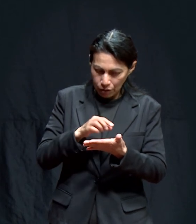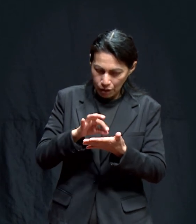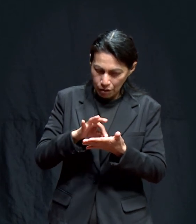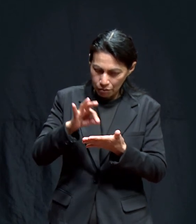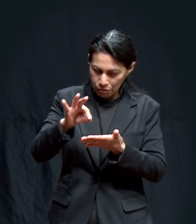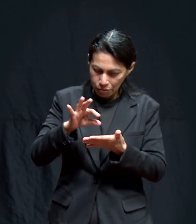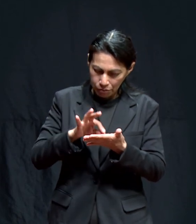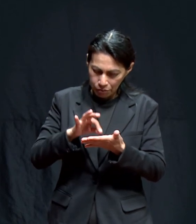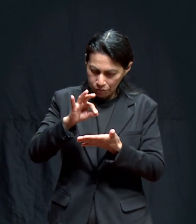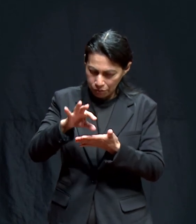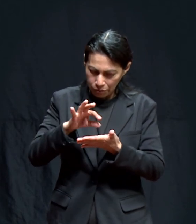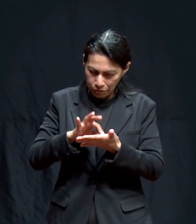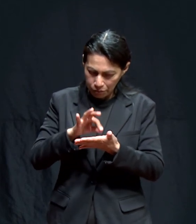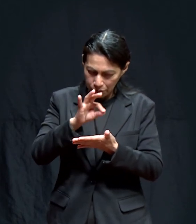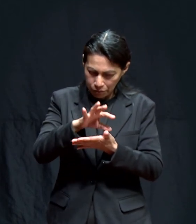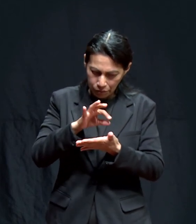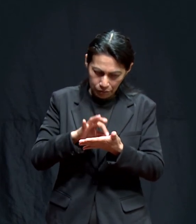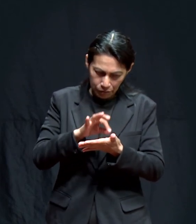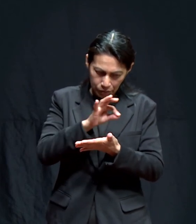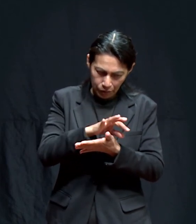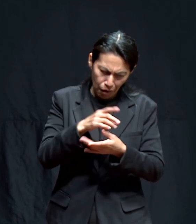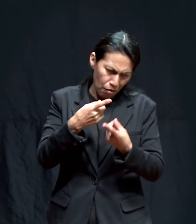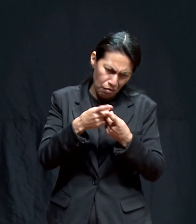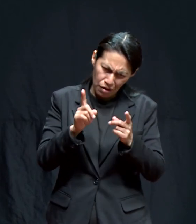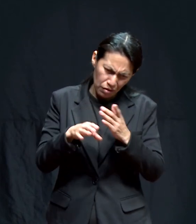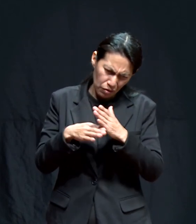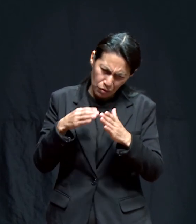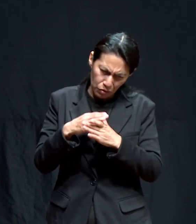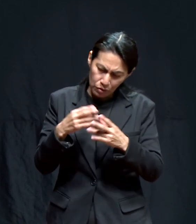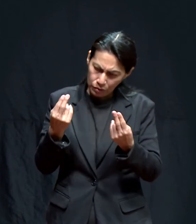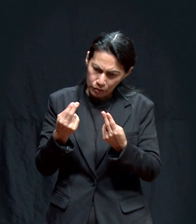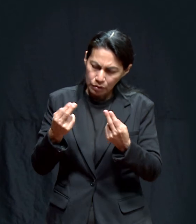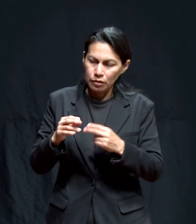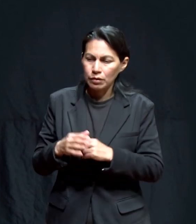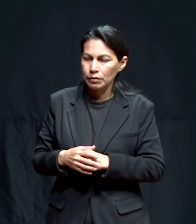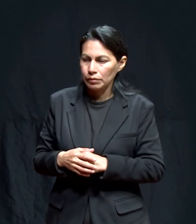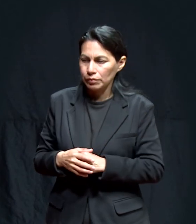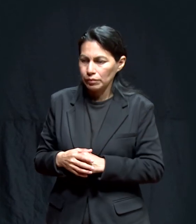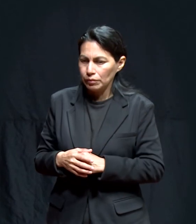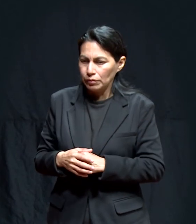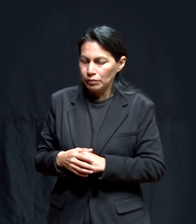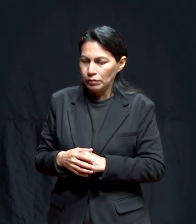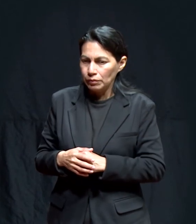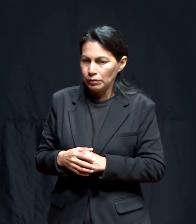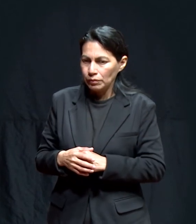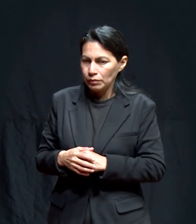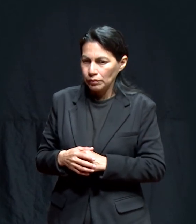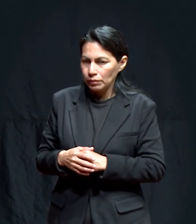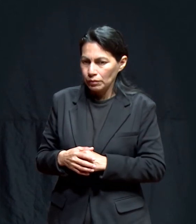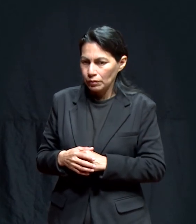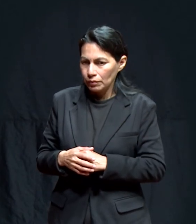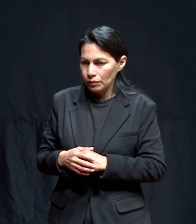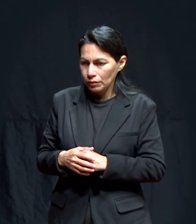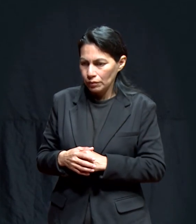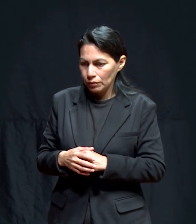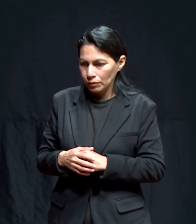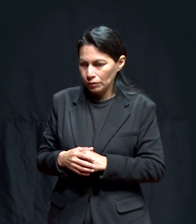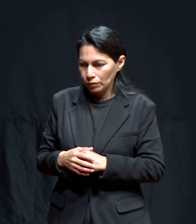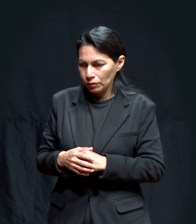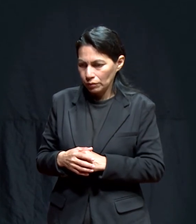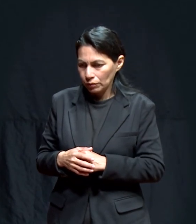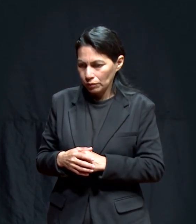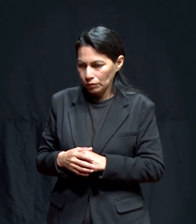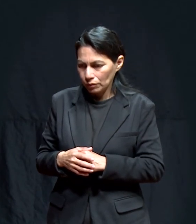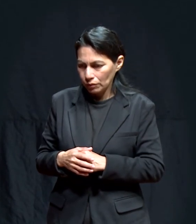iglesia y este otro porcentaje y este otro porcentaje y todo lo que tenga pues serán para lo que se necesite y para lo que nosotros